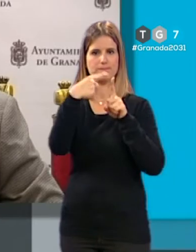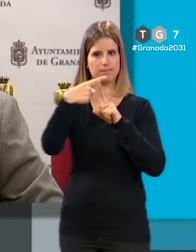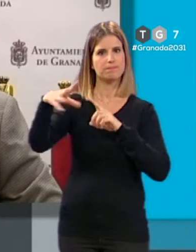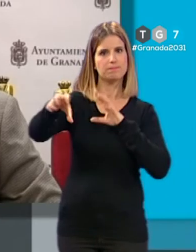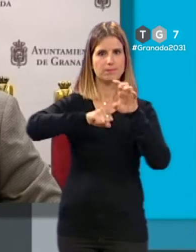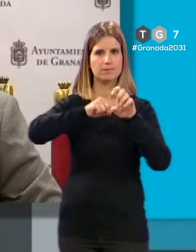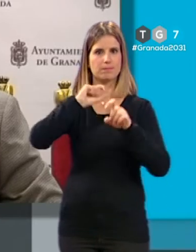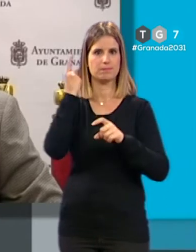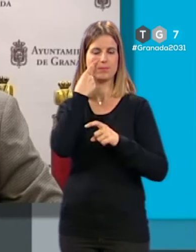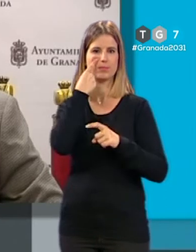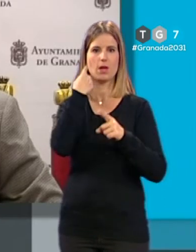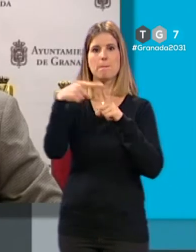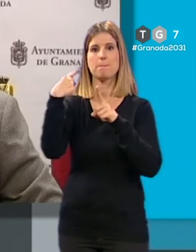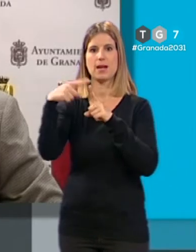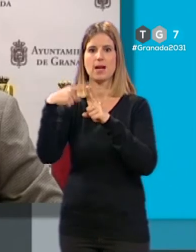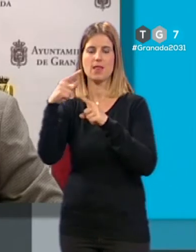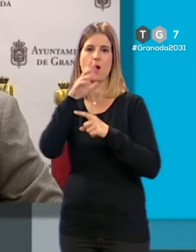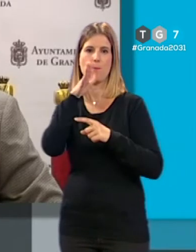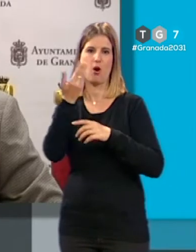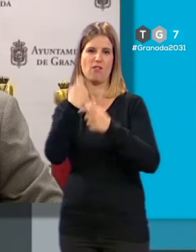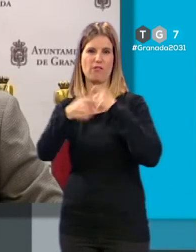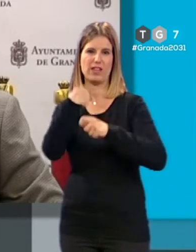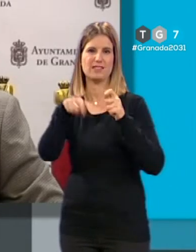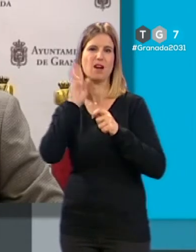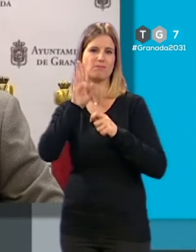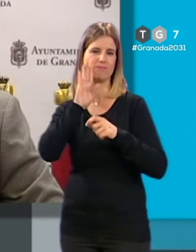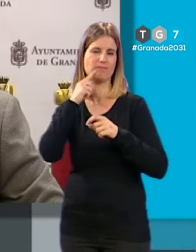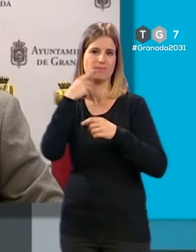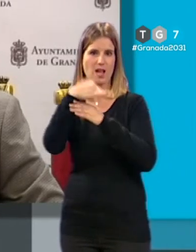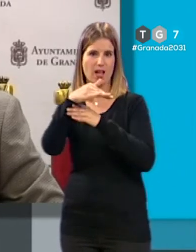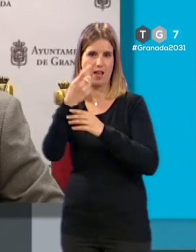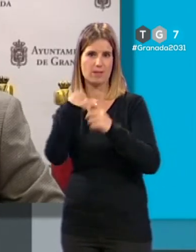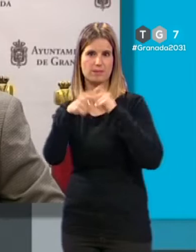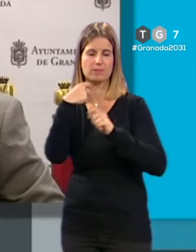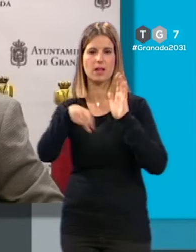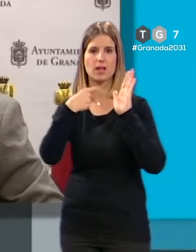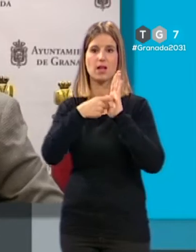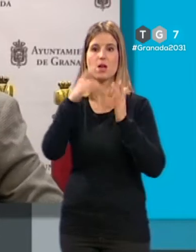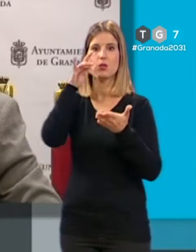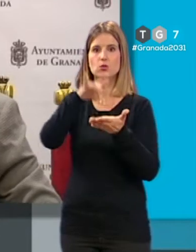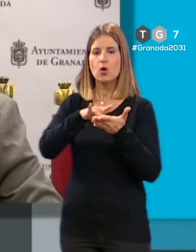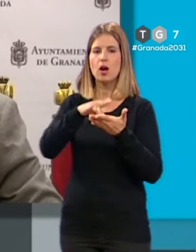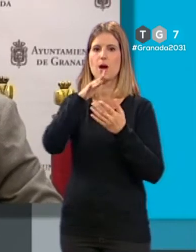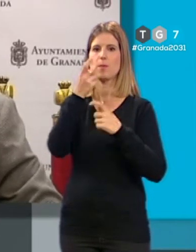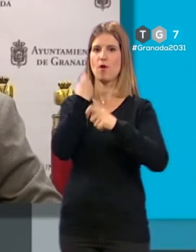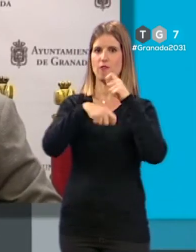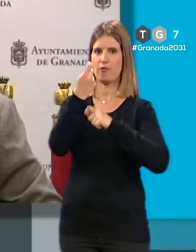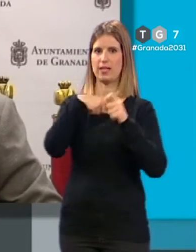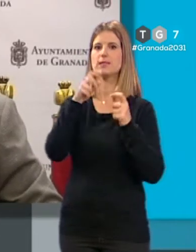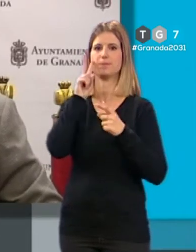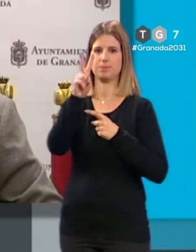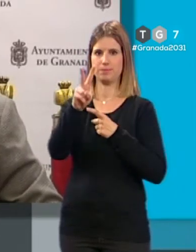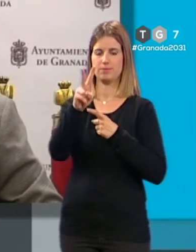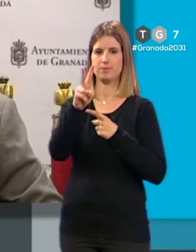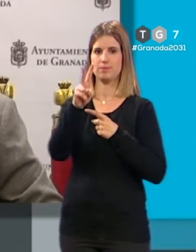mercancía procedente de la venta callejera ilegal y en este operativo de venta ambulante que están ustedes contemplando